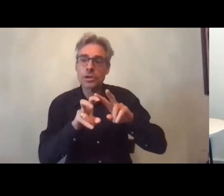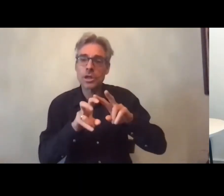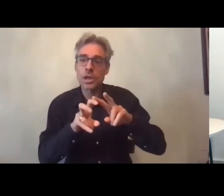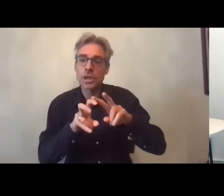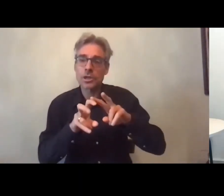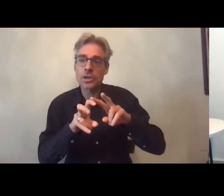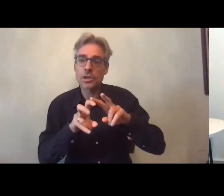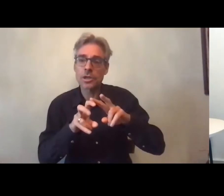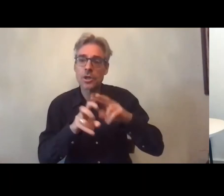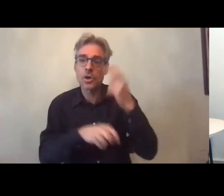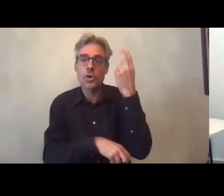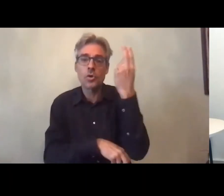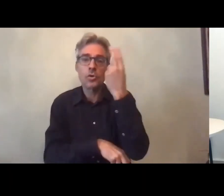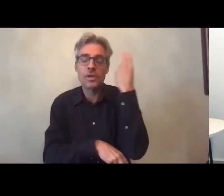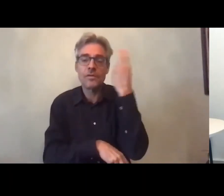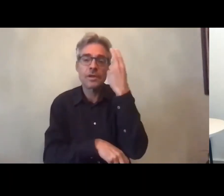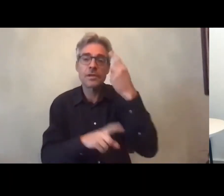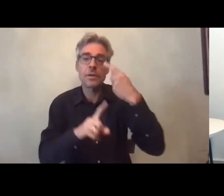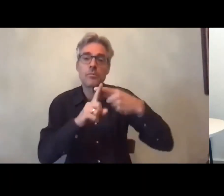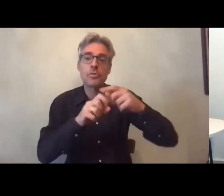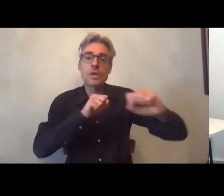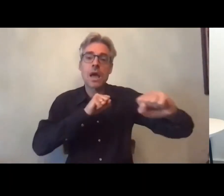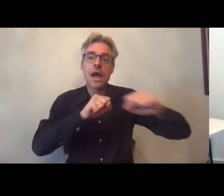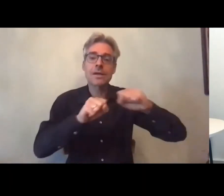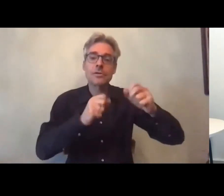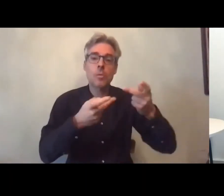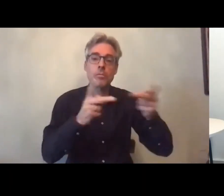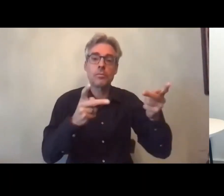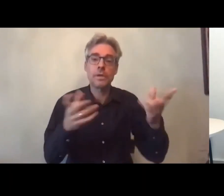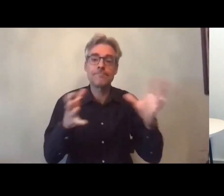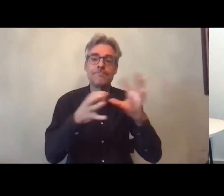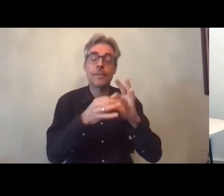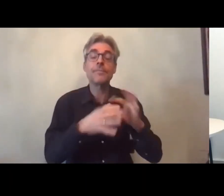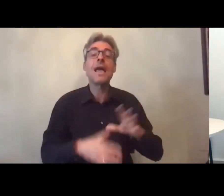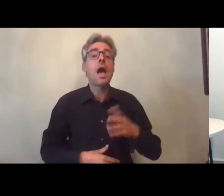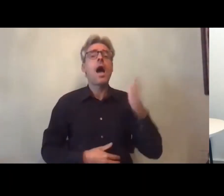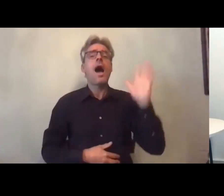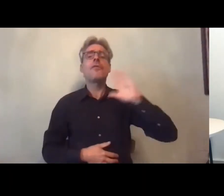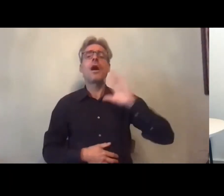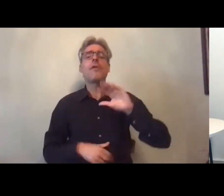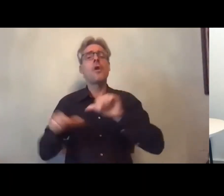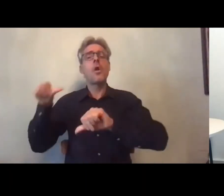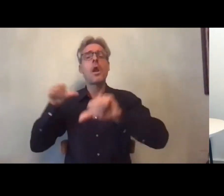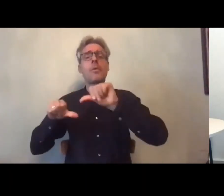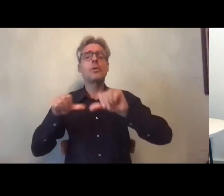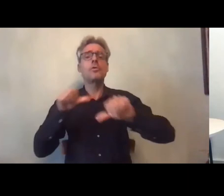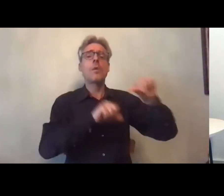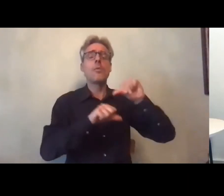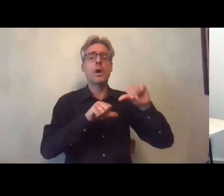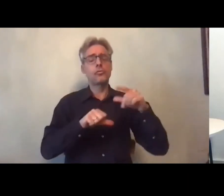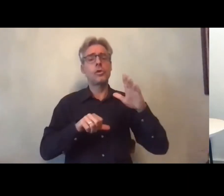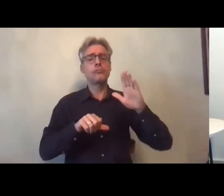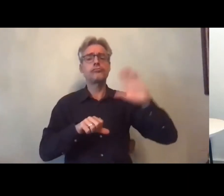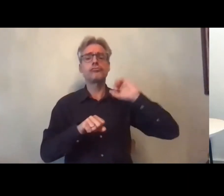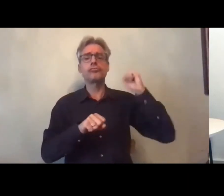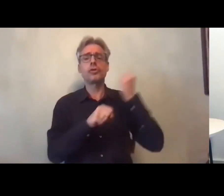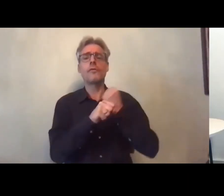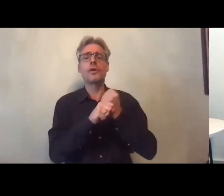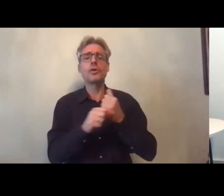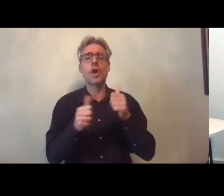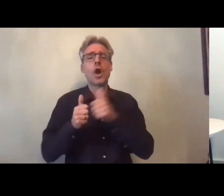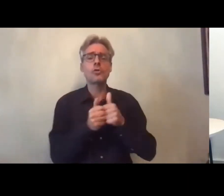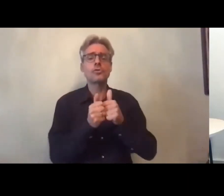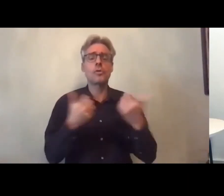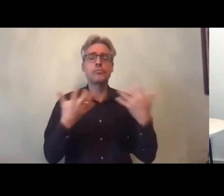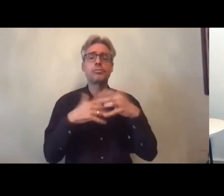universitaire et action publique alors ces deux laboratoires avaient déjà eu l'occasion de collaborer dans le